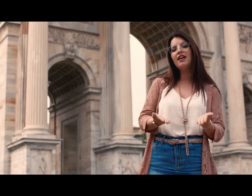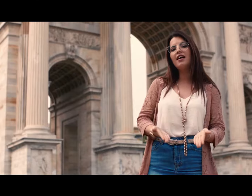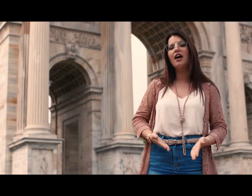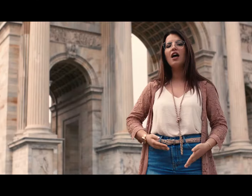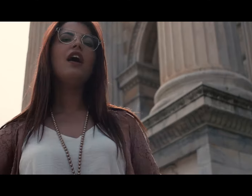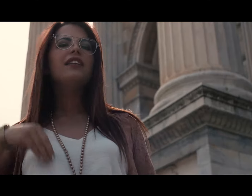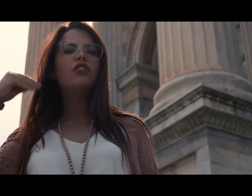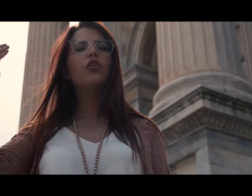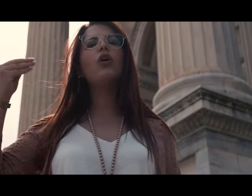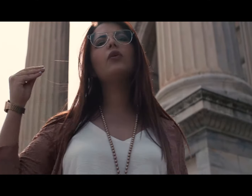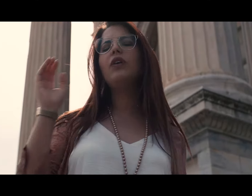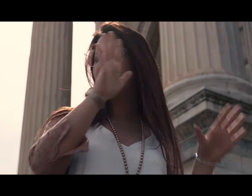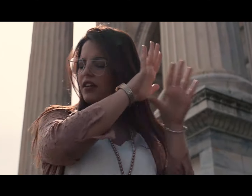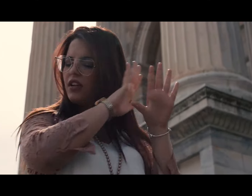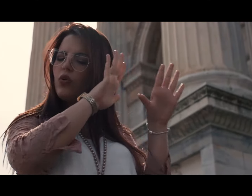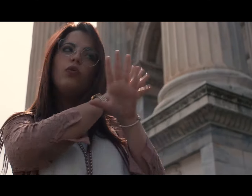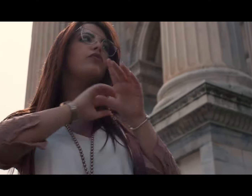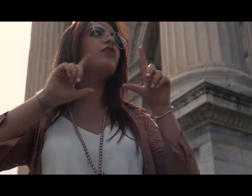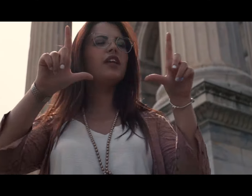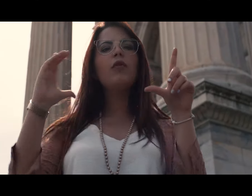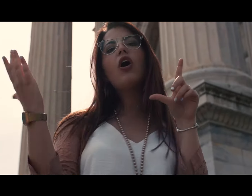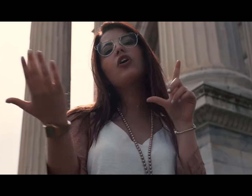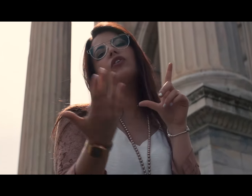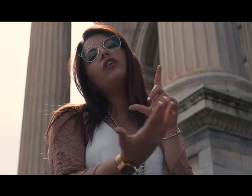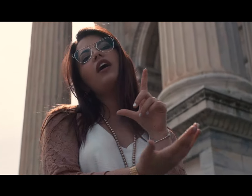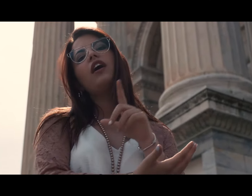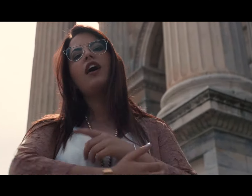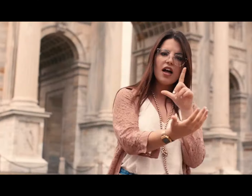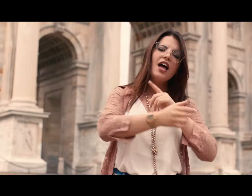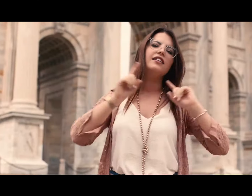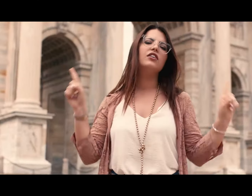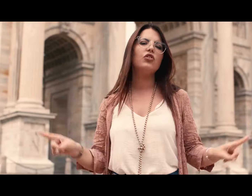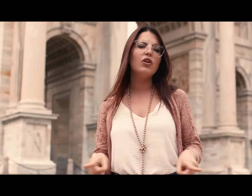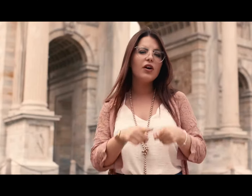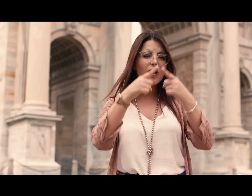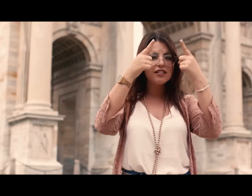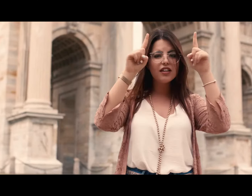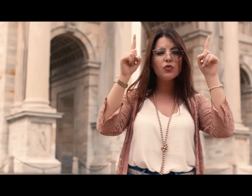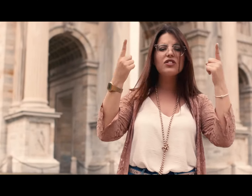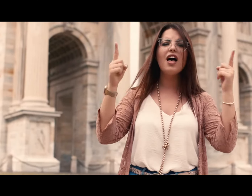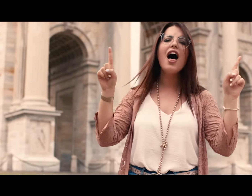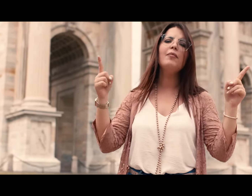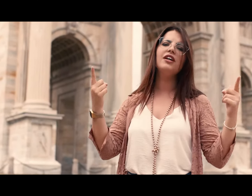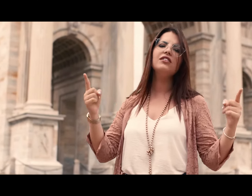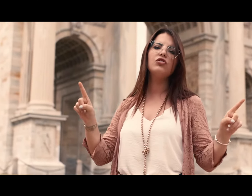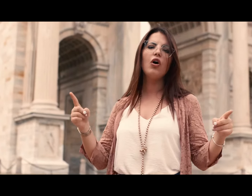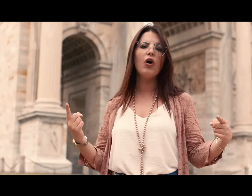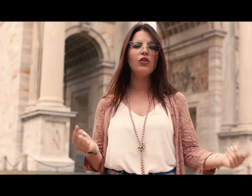Dietro le quinte di un film horror Dietro le quarte di un semitono